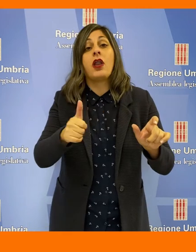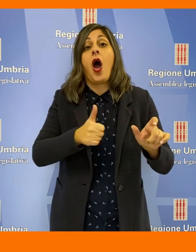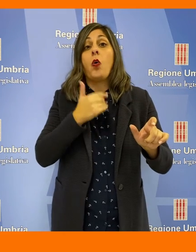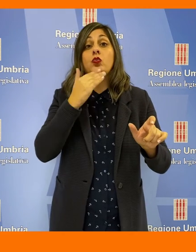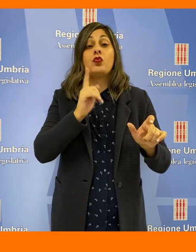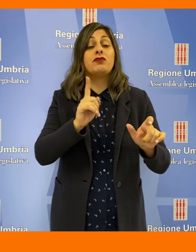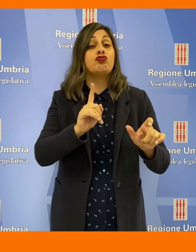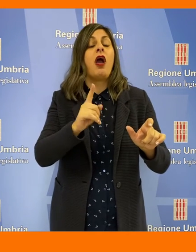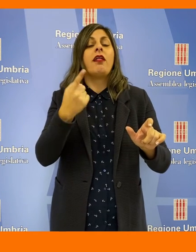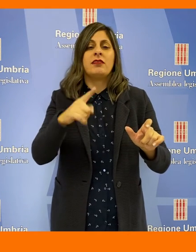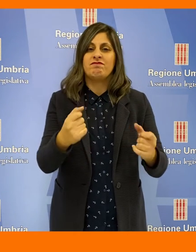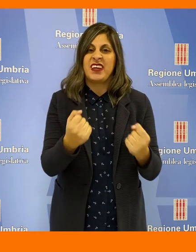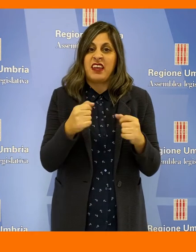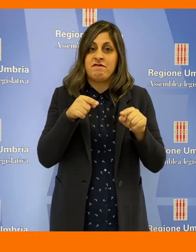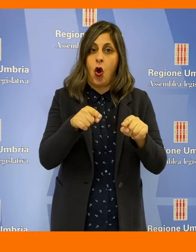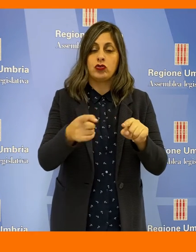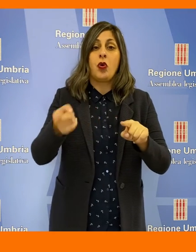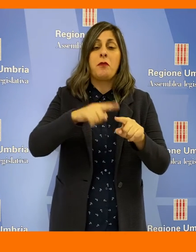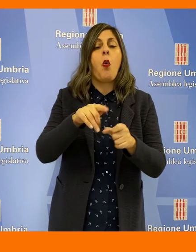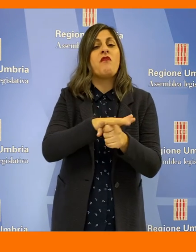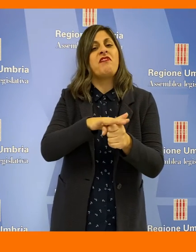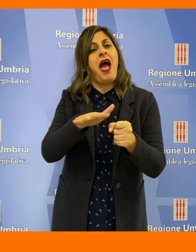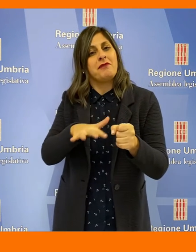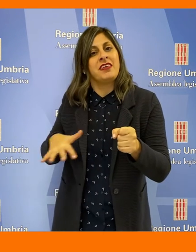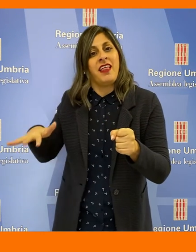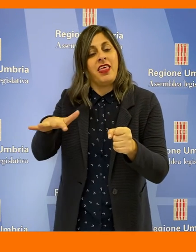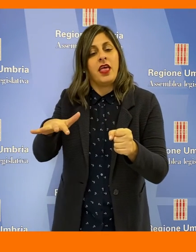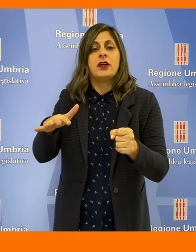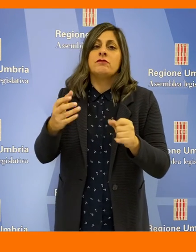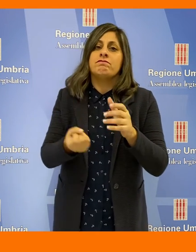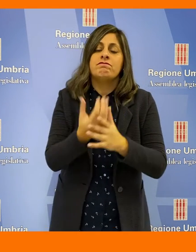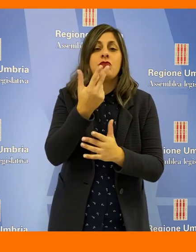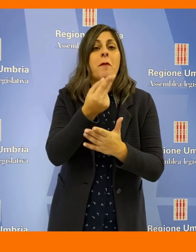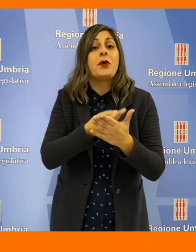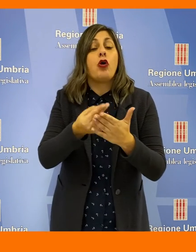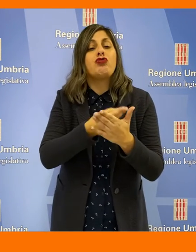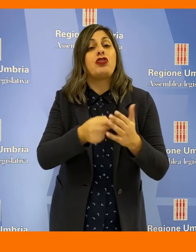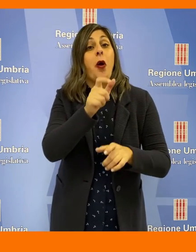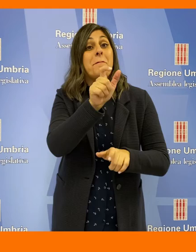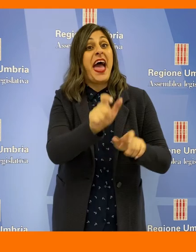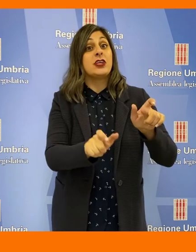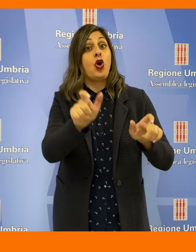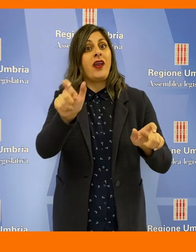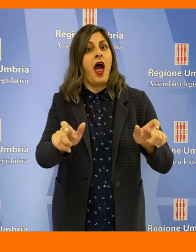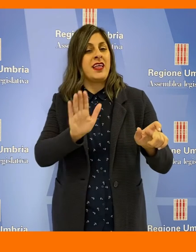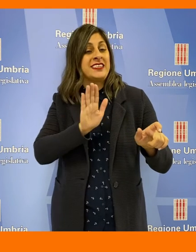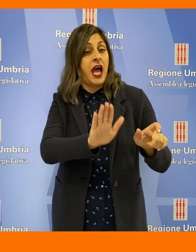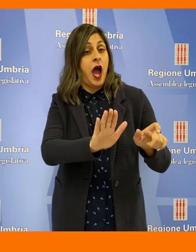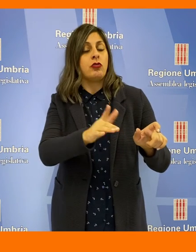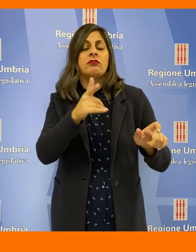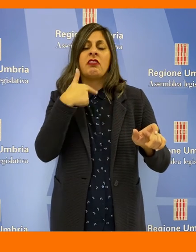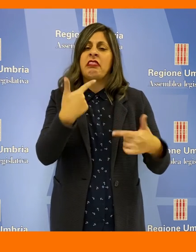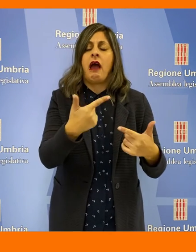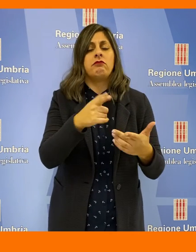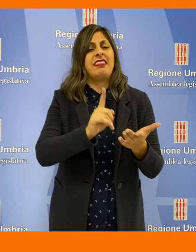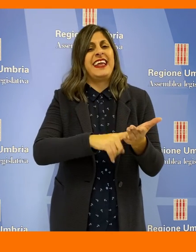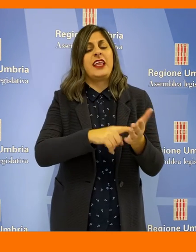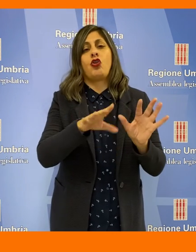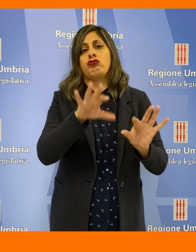cura delle persone non autosufficienti e delle relative famiglie, assicurando un progetto personalizzato che garantendo la